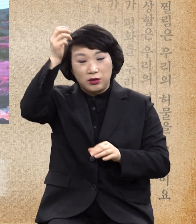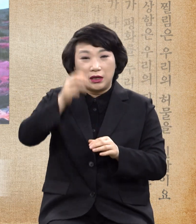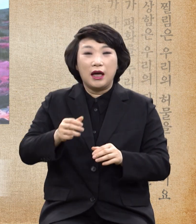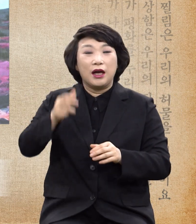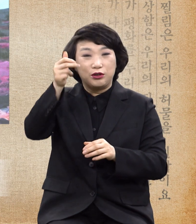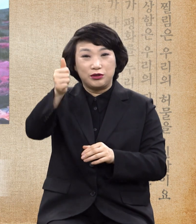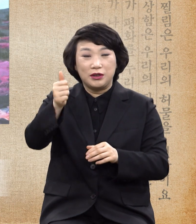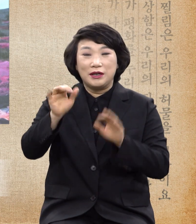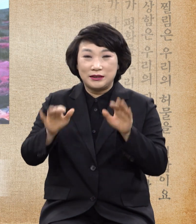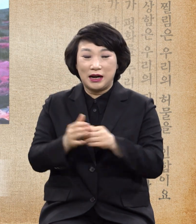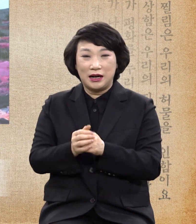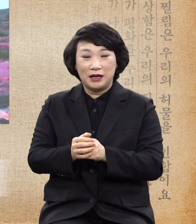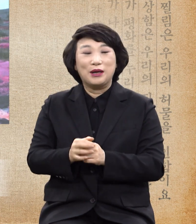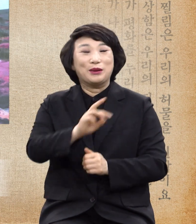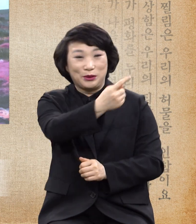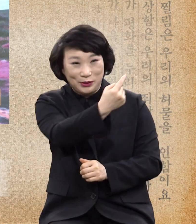돌아왔니라